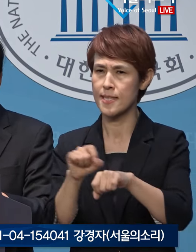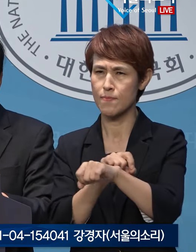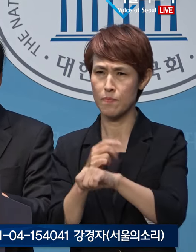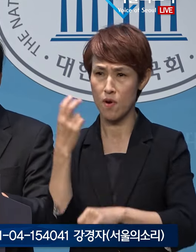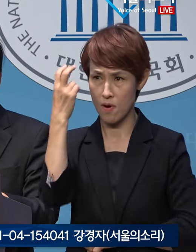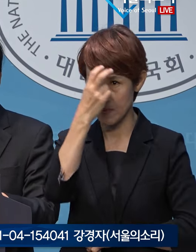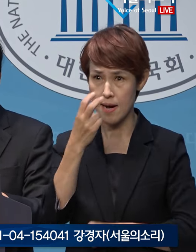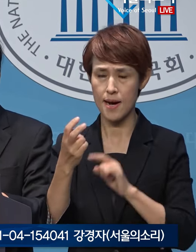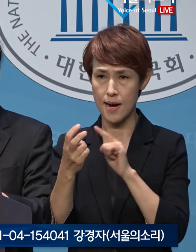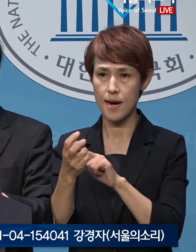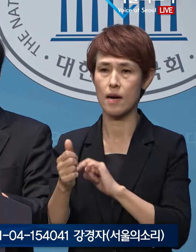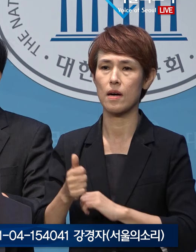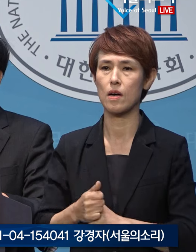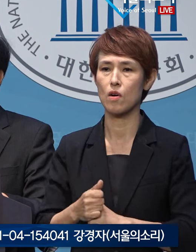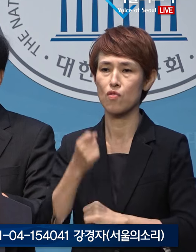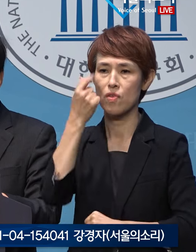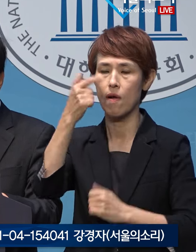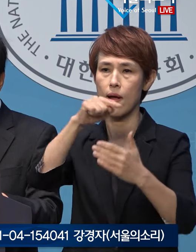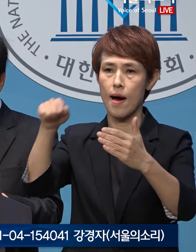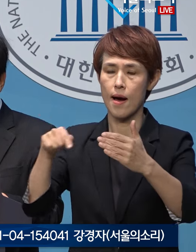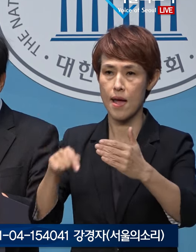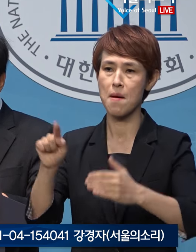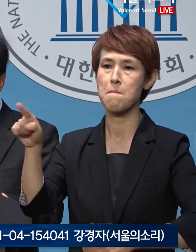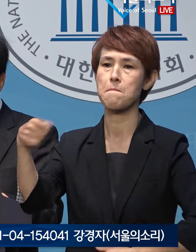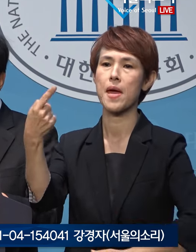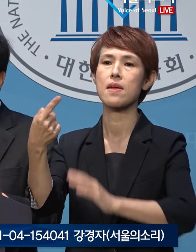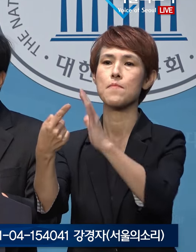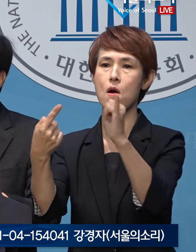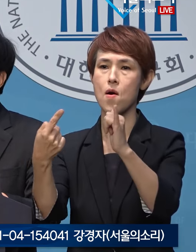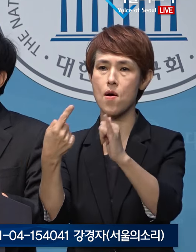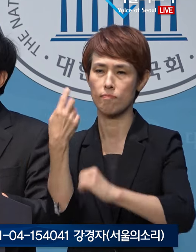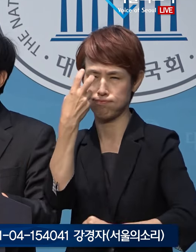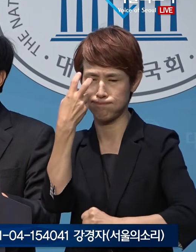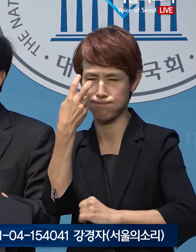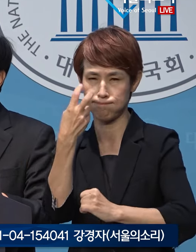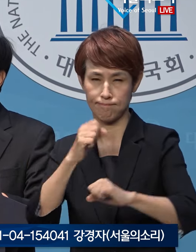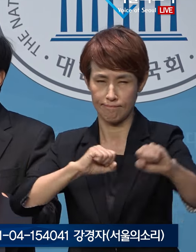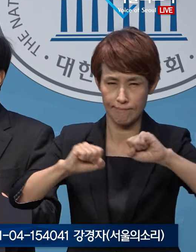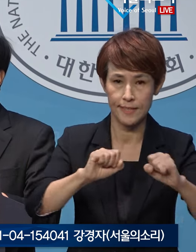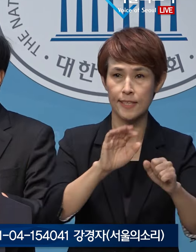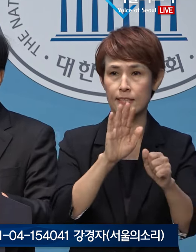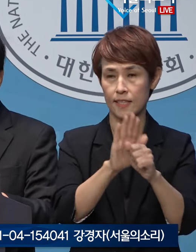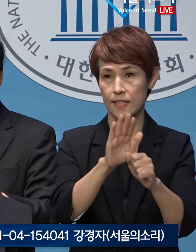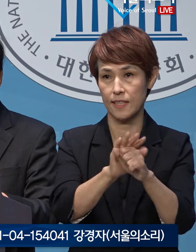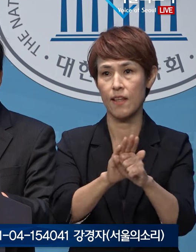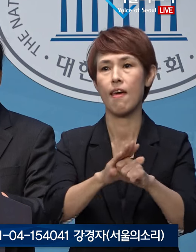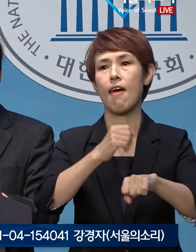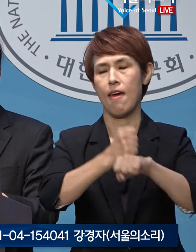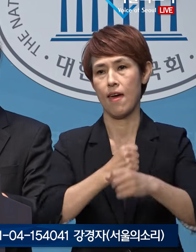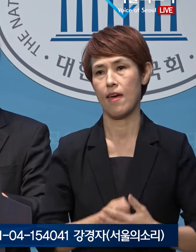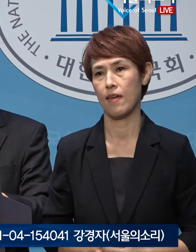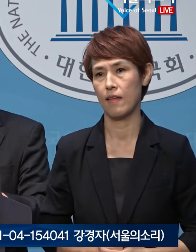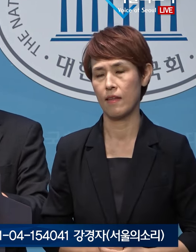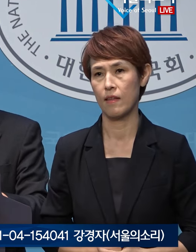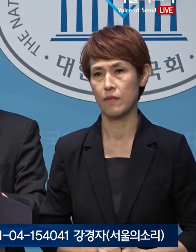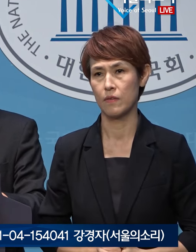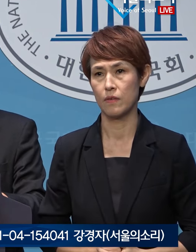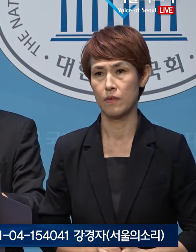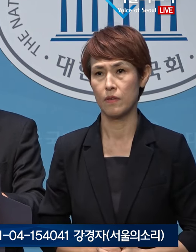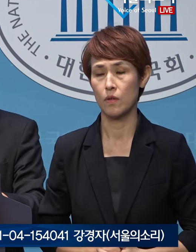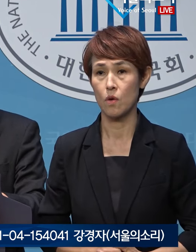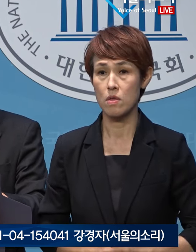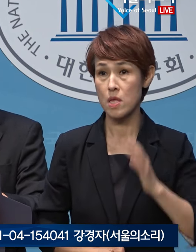최장 6개월 안에 100여 명의 수사인력을 투입하여 신속히 수사하도록 했습니다. 또한